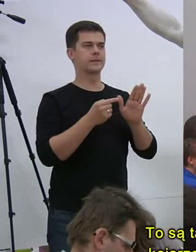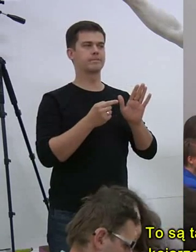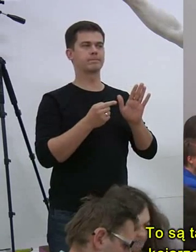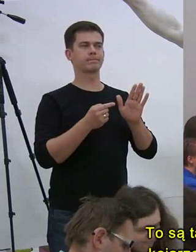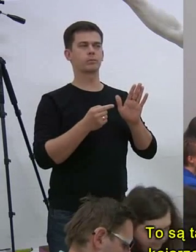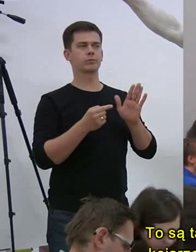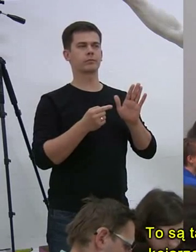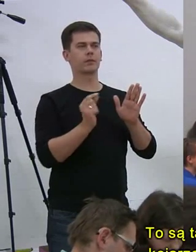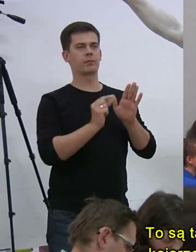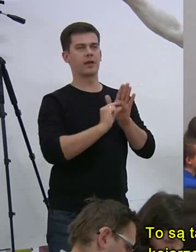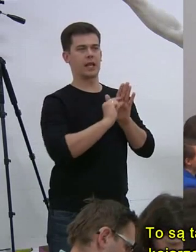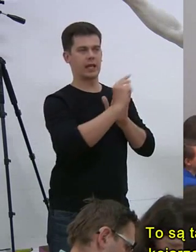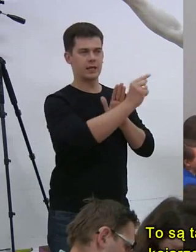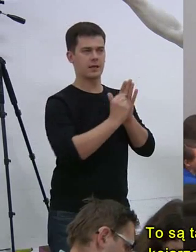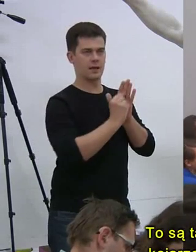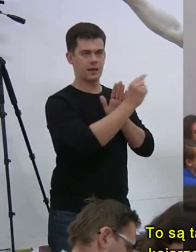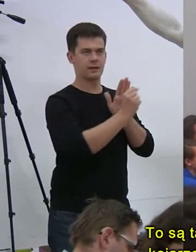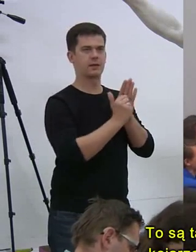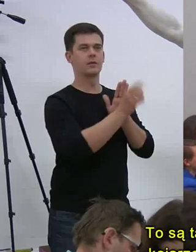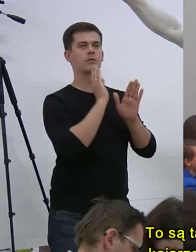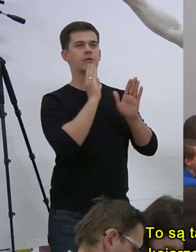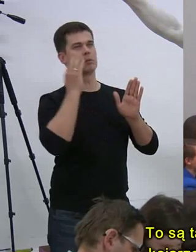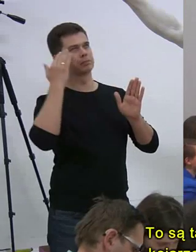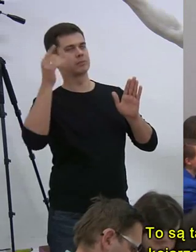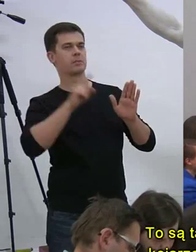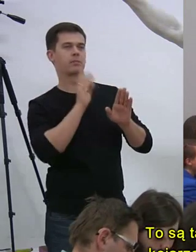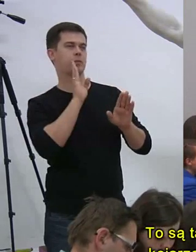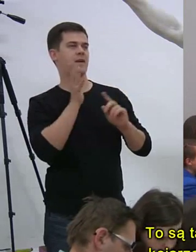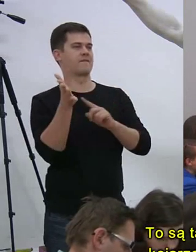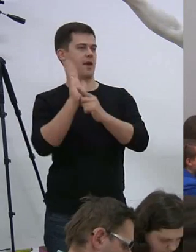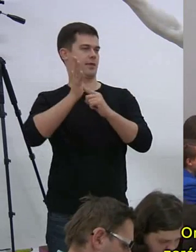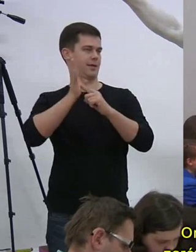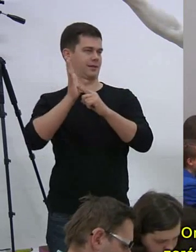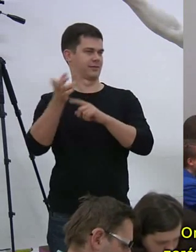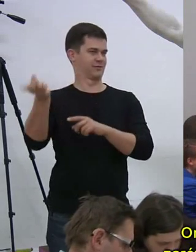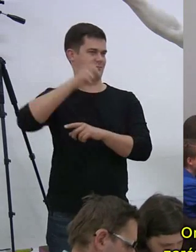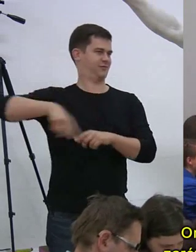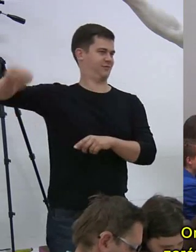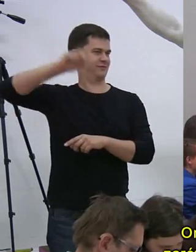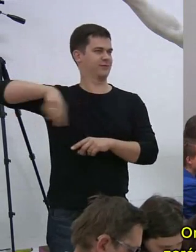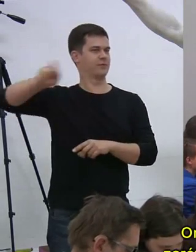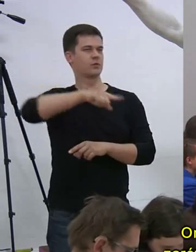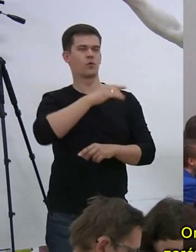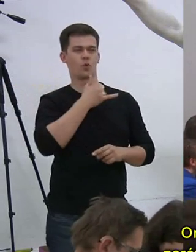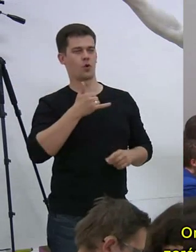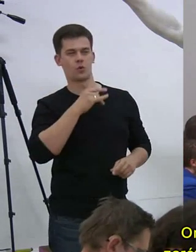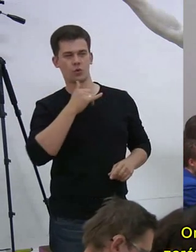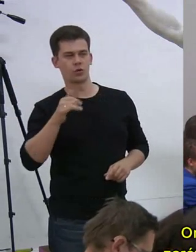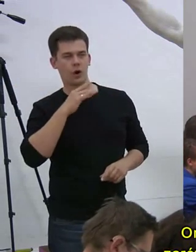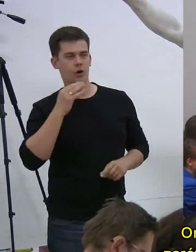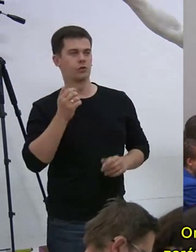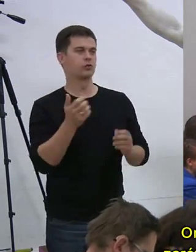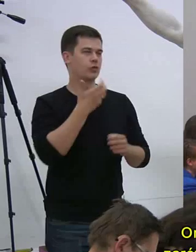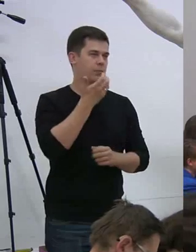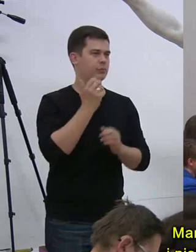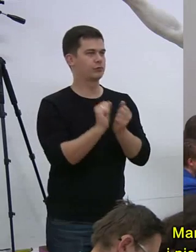linie, które praktycznie kojarzą się z jakimś wiatrakiem, mirem. One mają różne kolory, zarówno ciepłe,